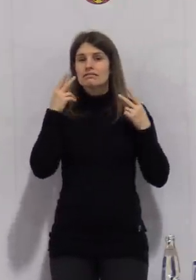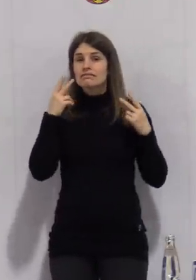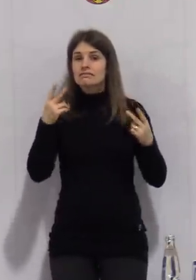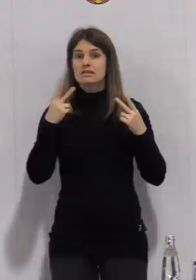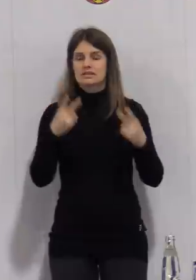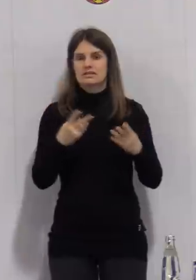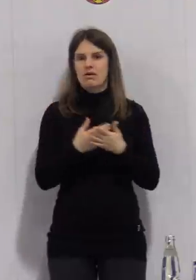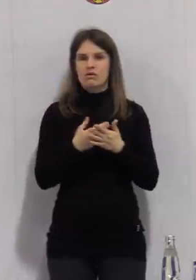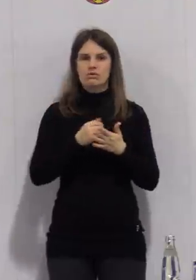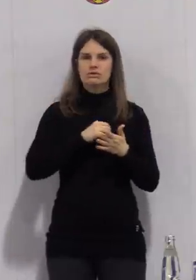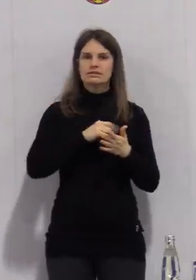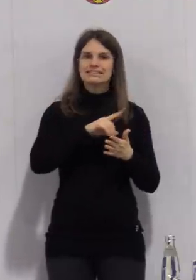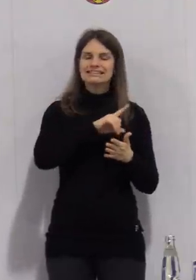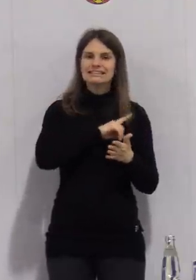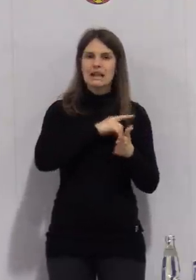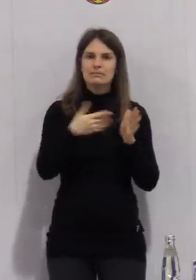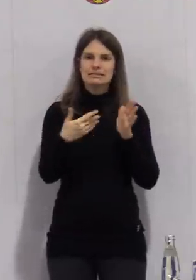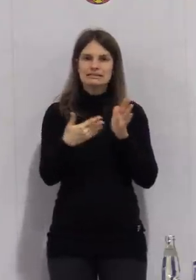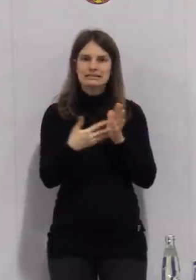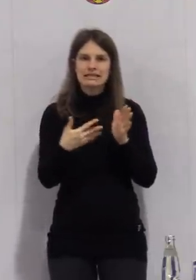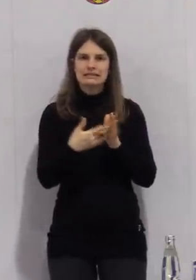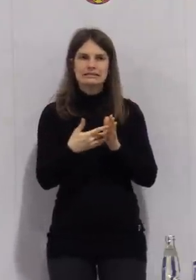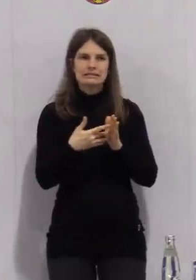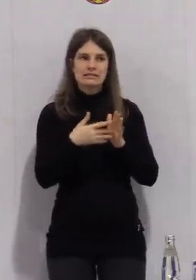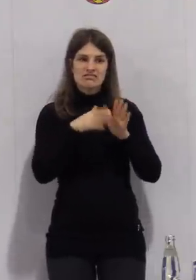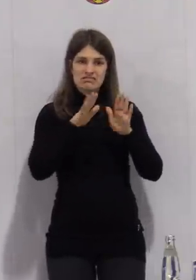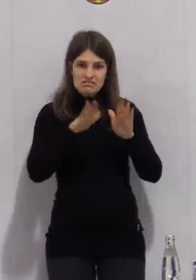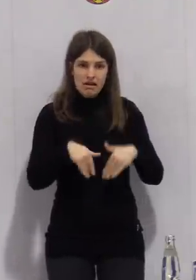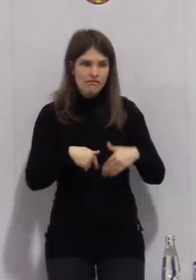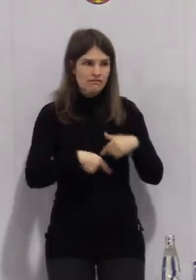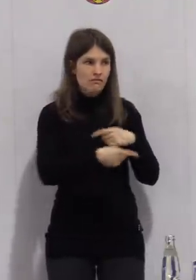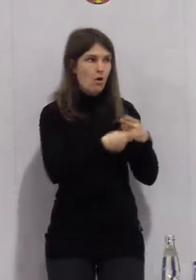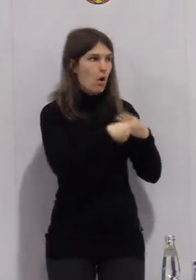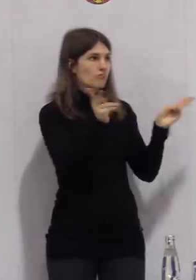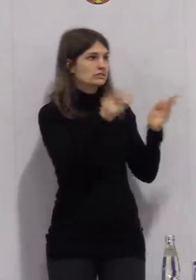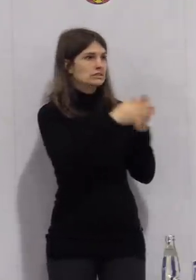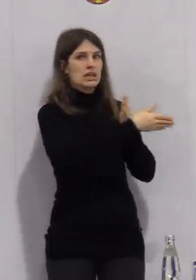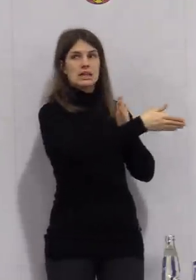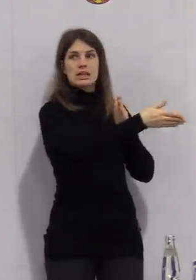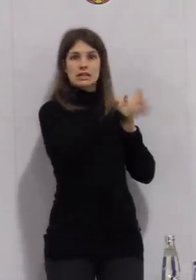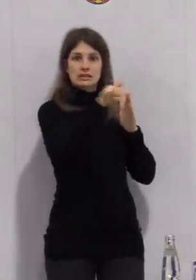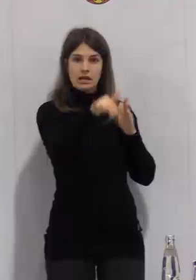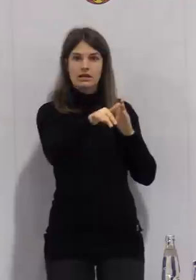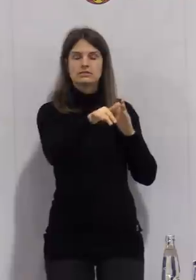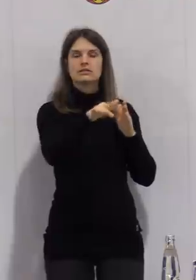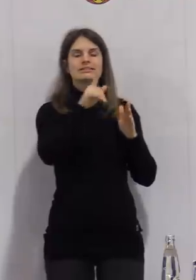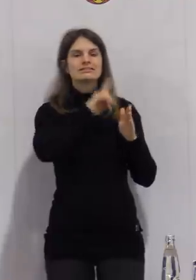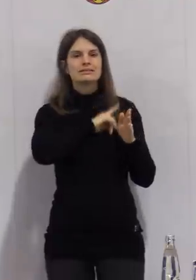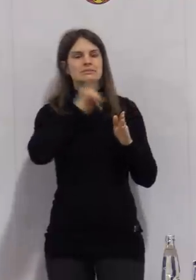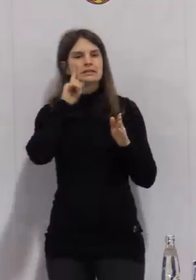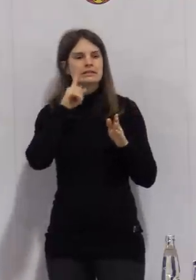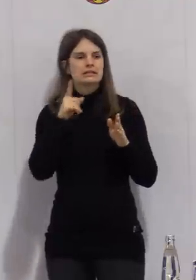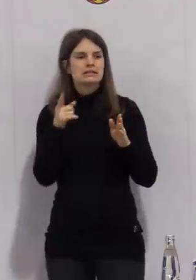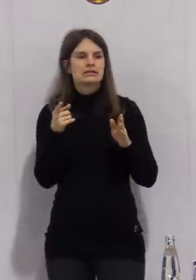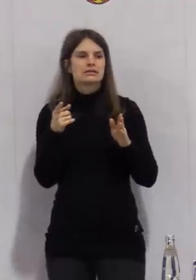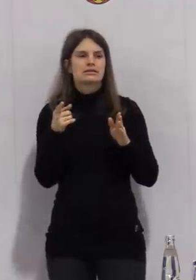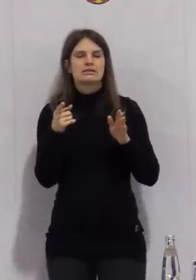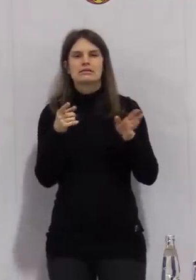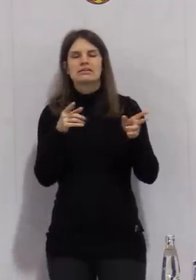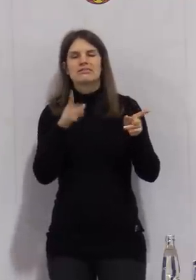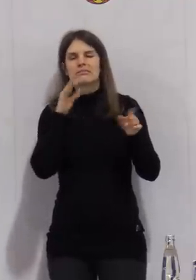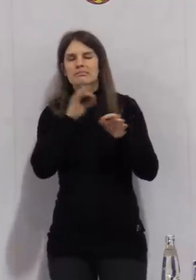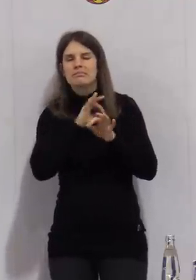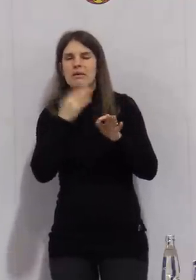Selbsttests auf dem Markt sind, umso mehr sollten wir von den Tests, die eine Ausbildung